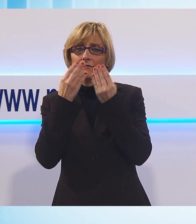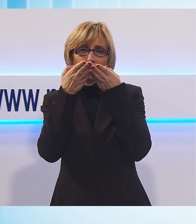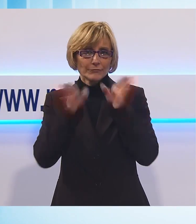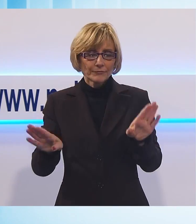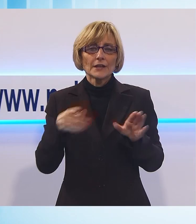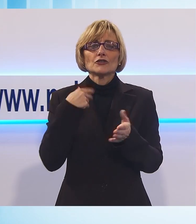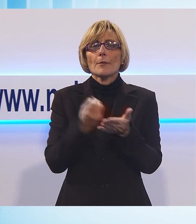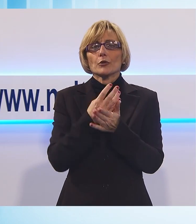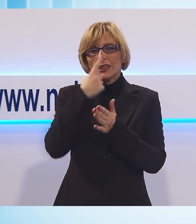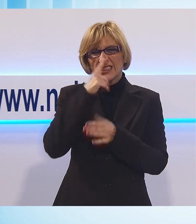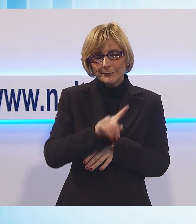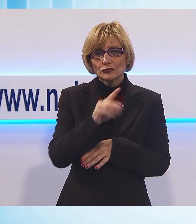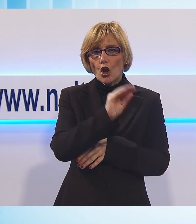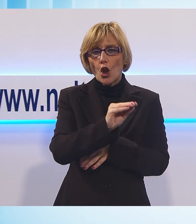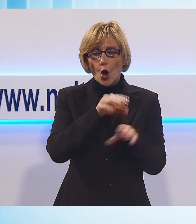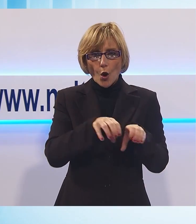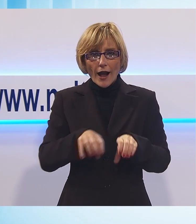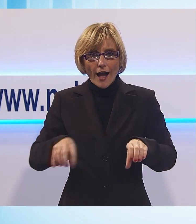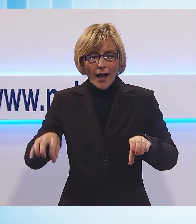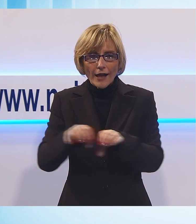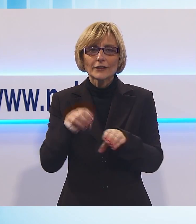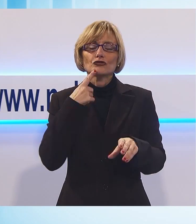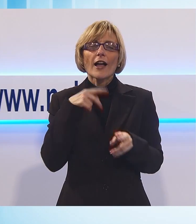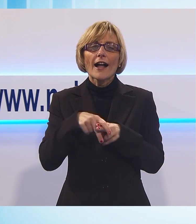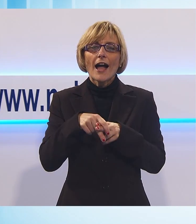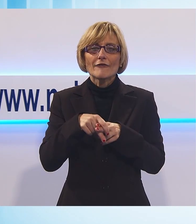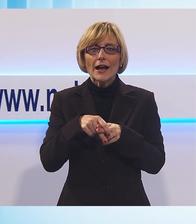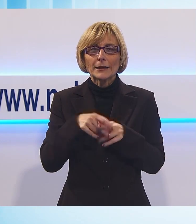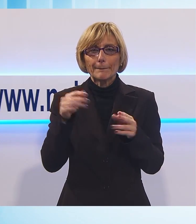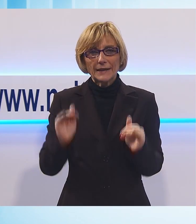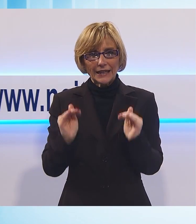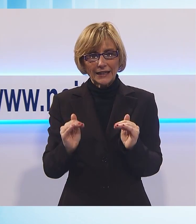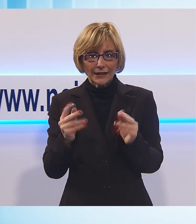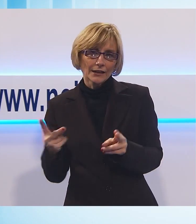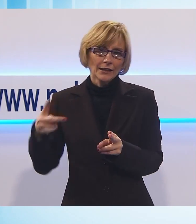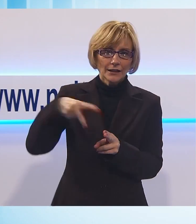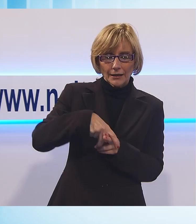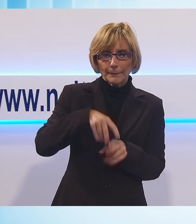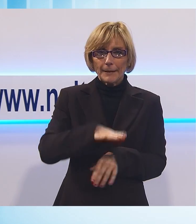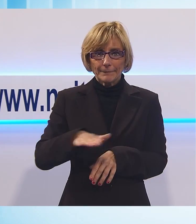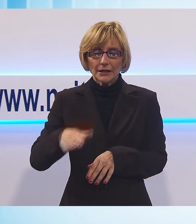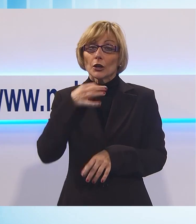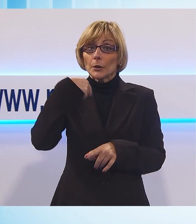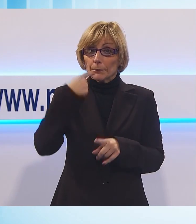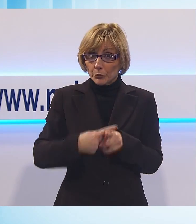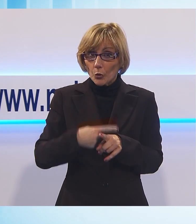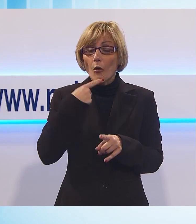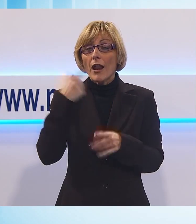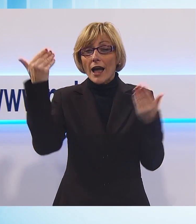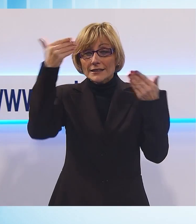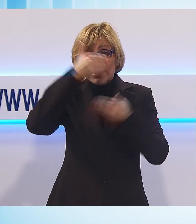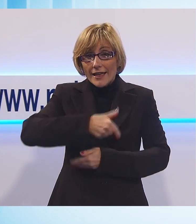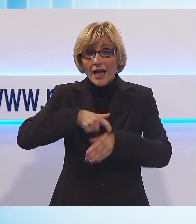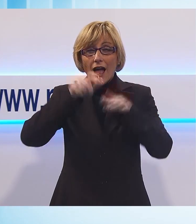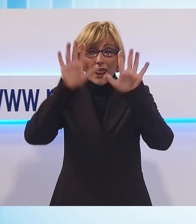tipici locali, passeggiata a dorso di poni per i più piccini, infine alle 22 il momento clou, l'arrivo della Befana in piazza del comune